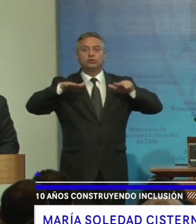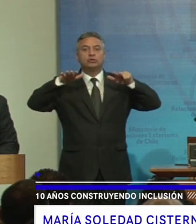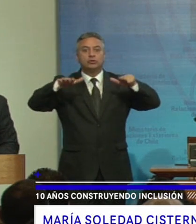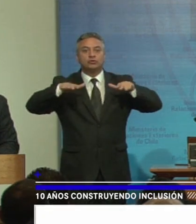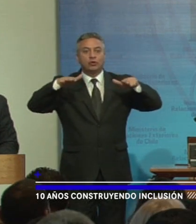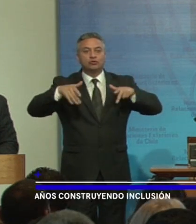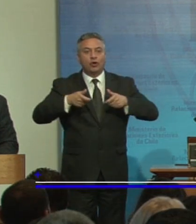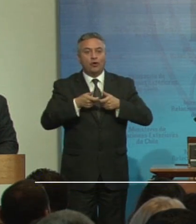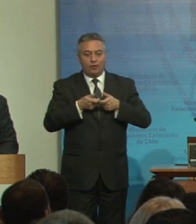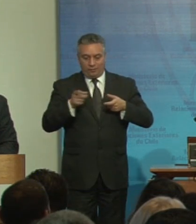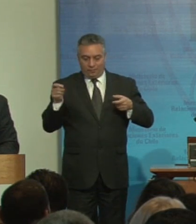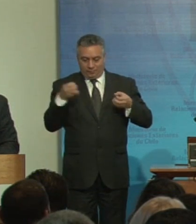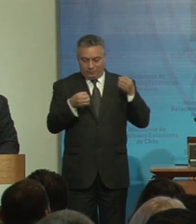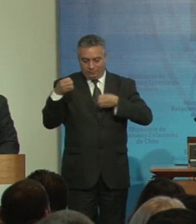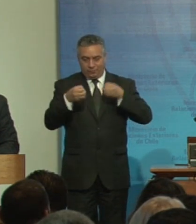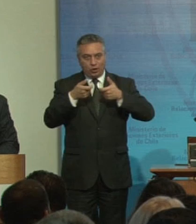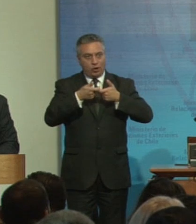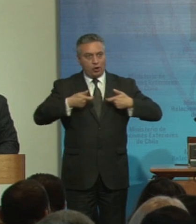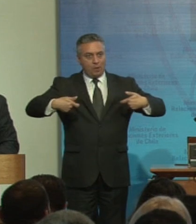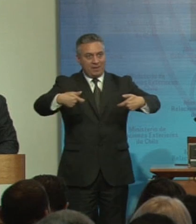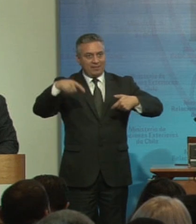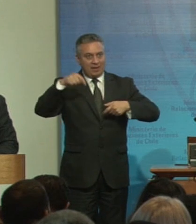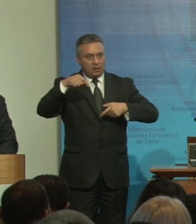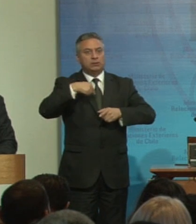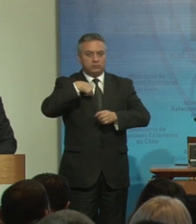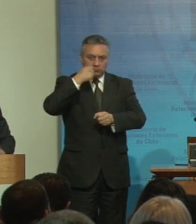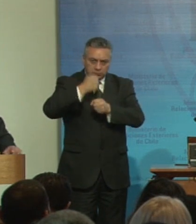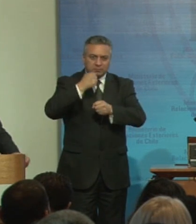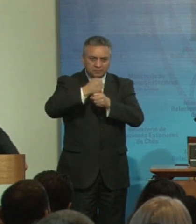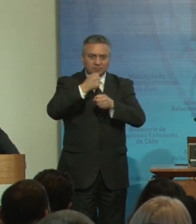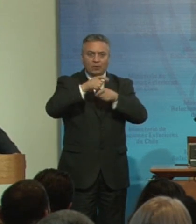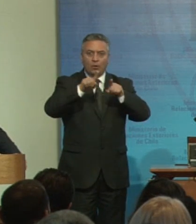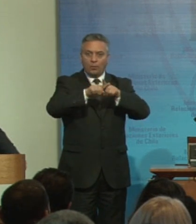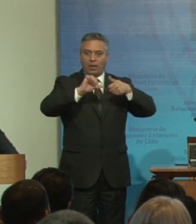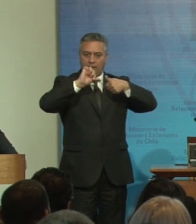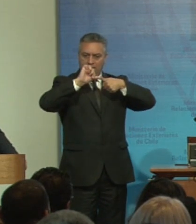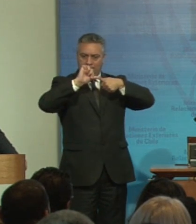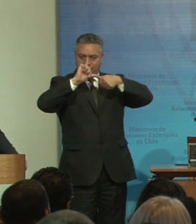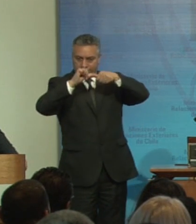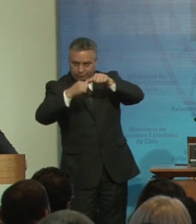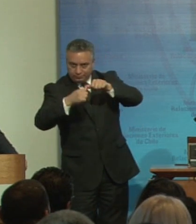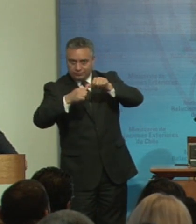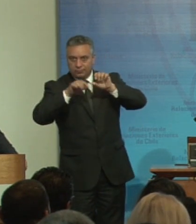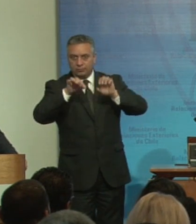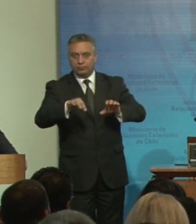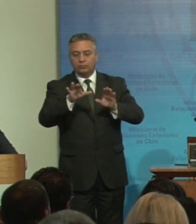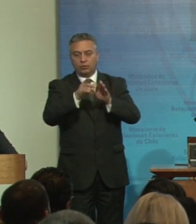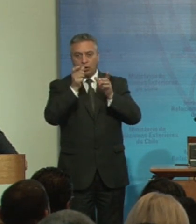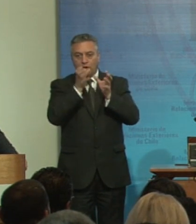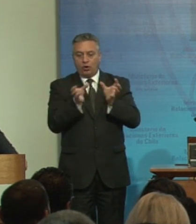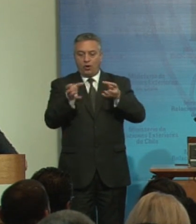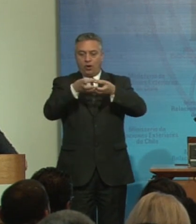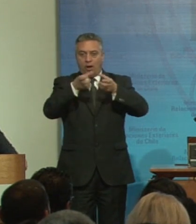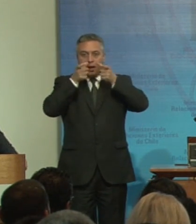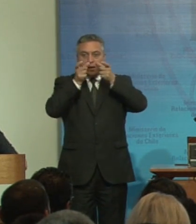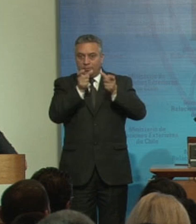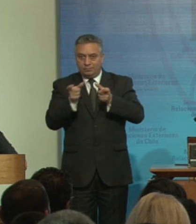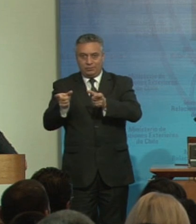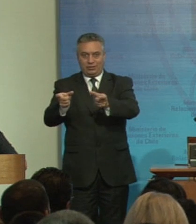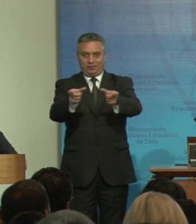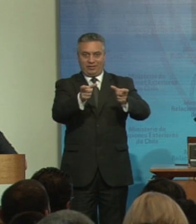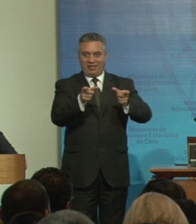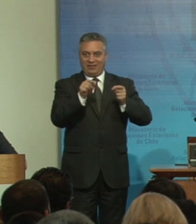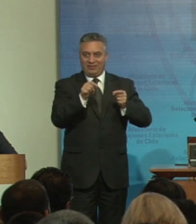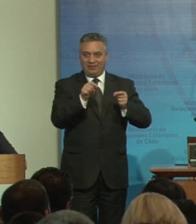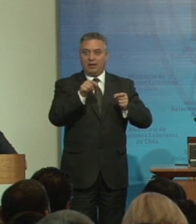que hemos estado trabajando en esta consolidación de la labor del órgano de monitoreo y en